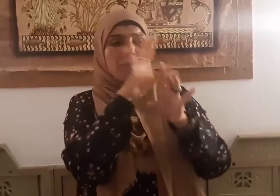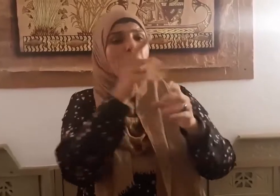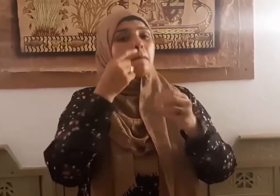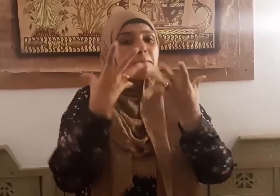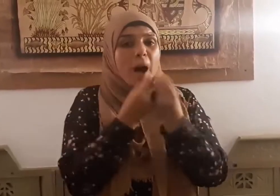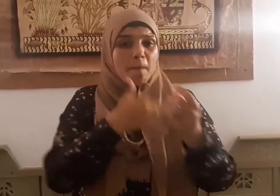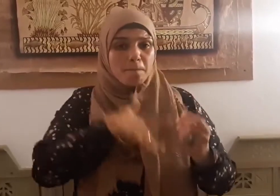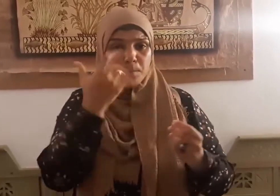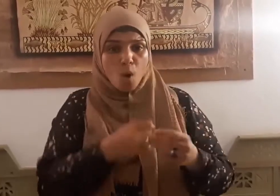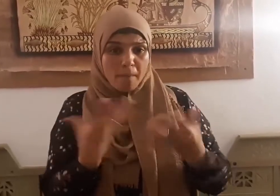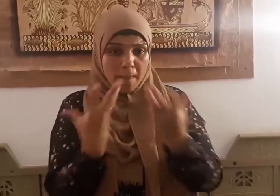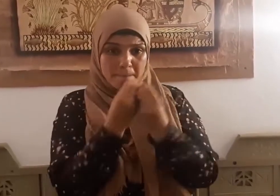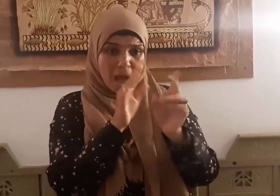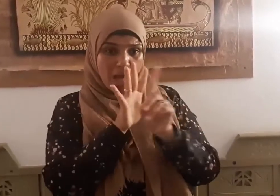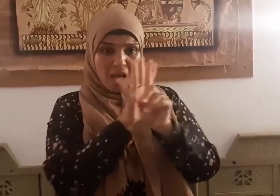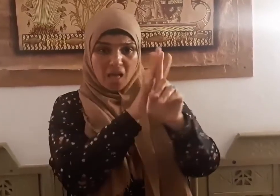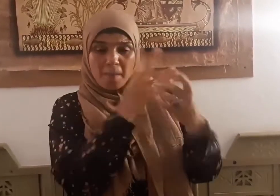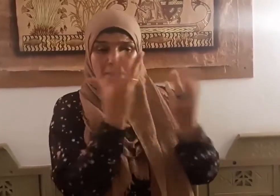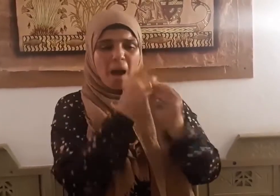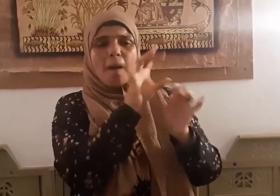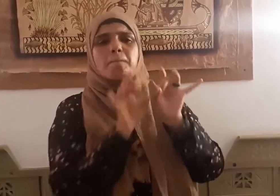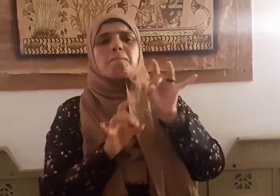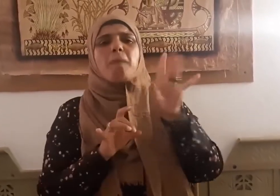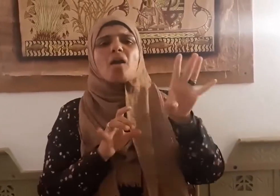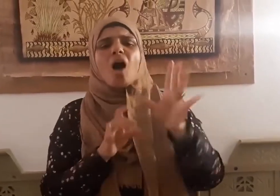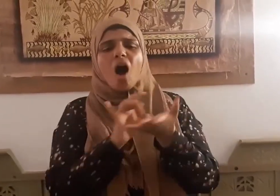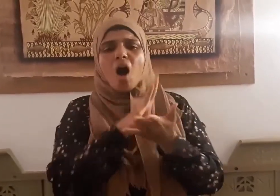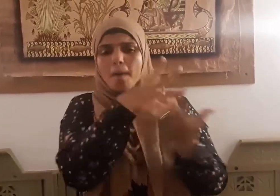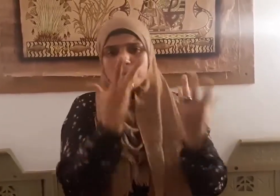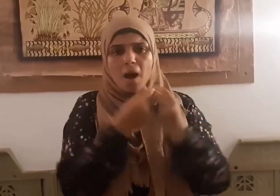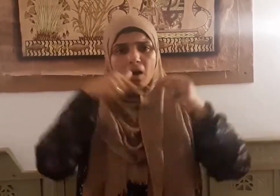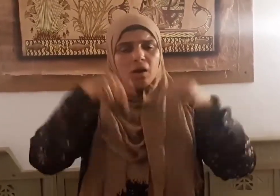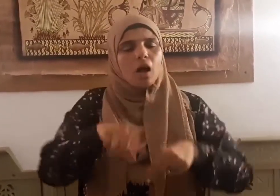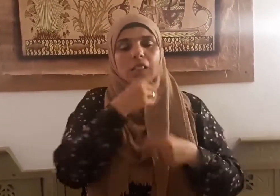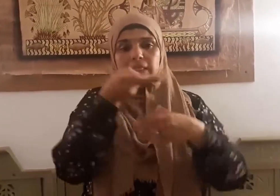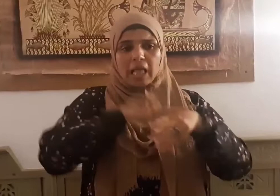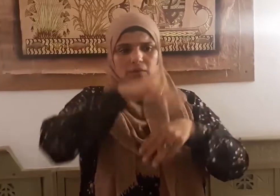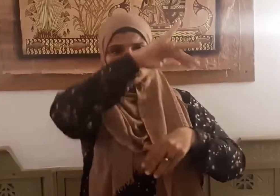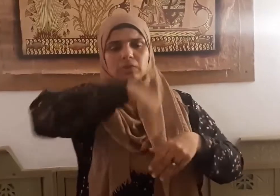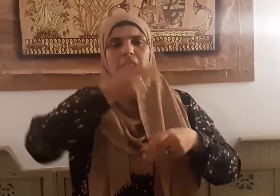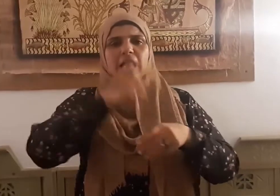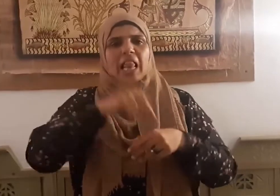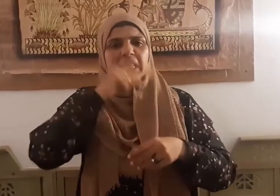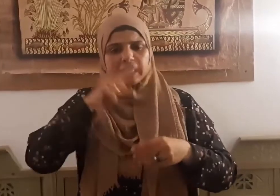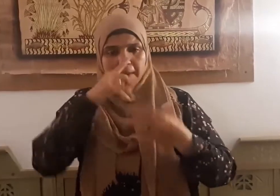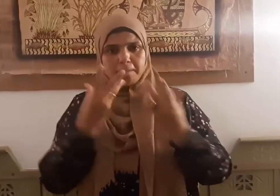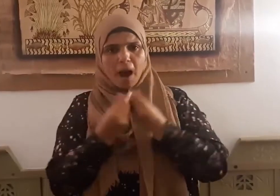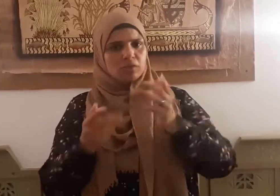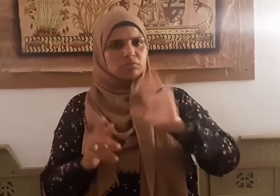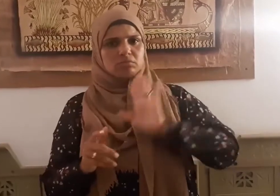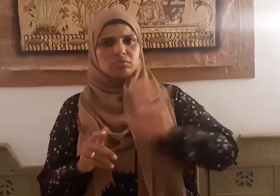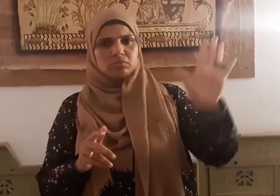آمنوا معك من قريتنا أو لتعودن في ملتنا وهكذا